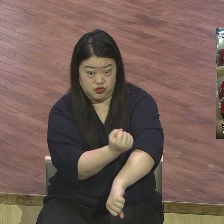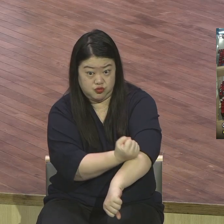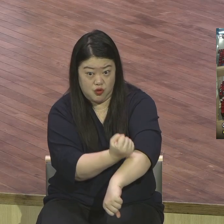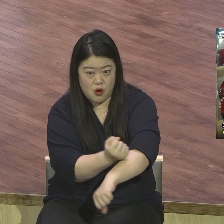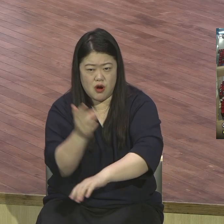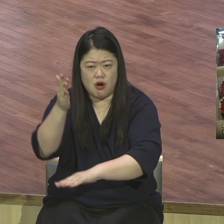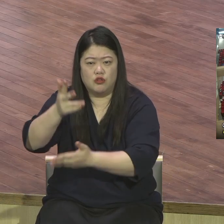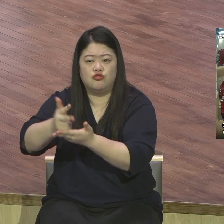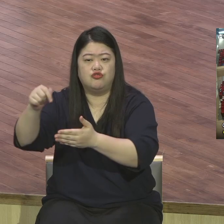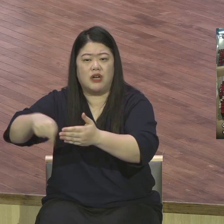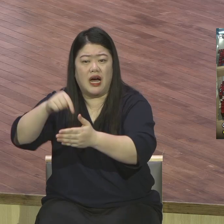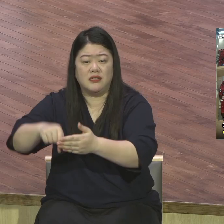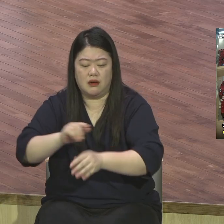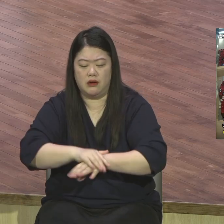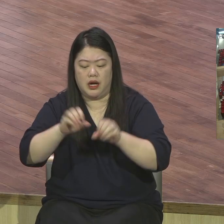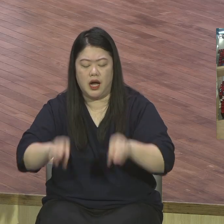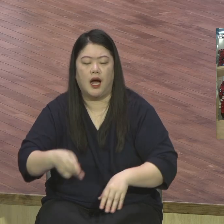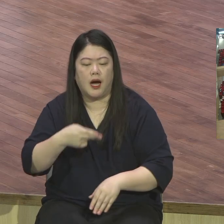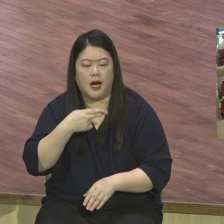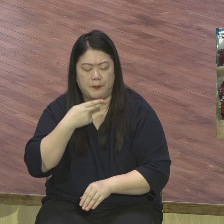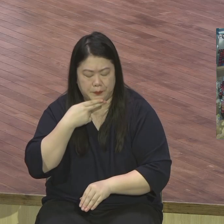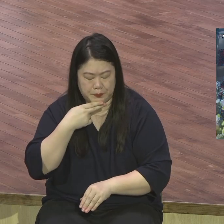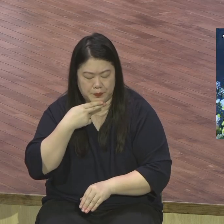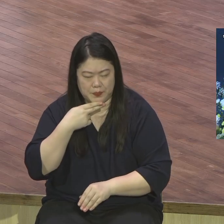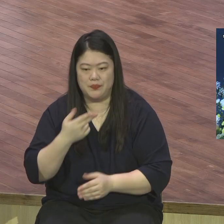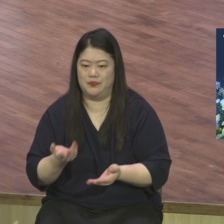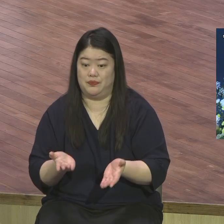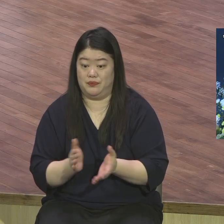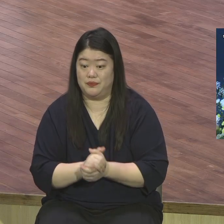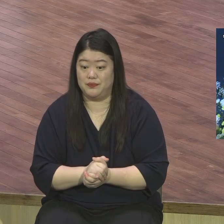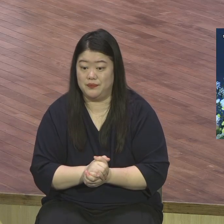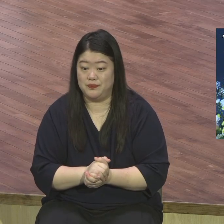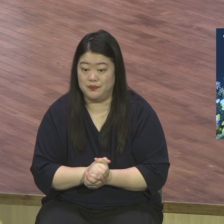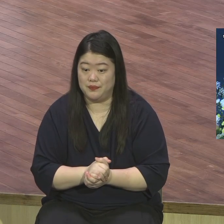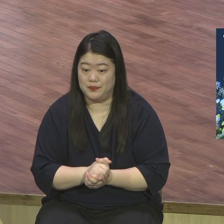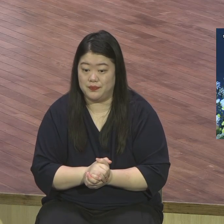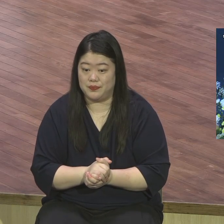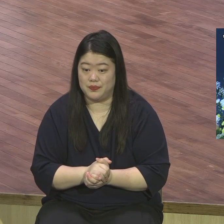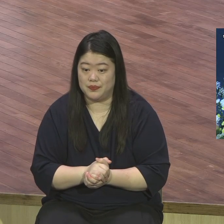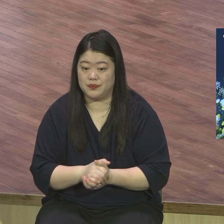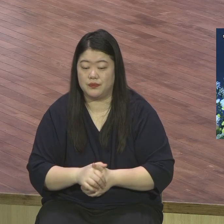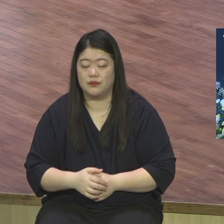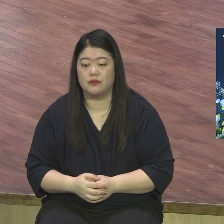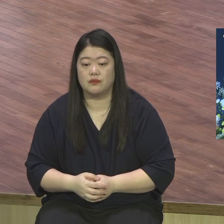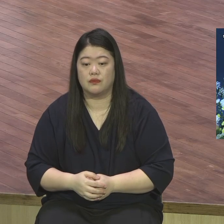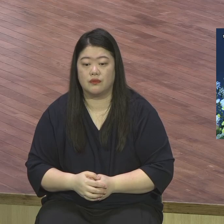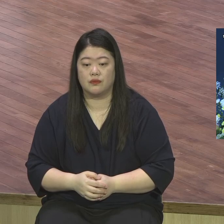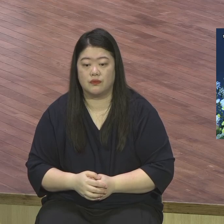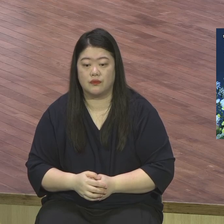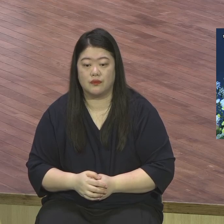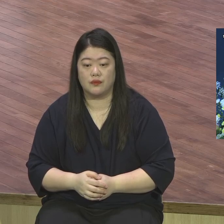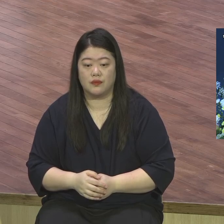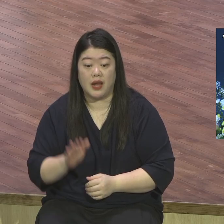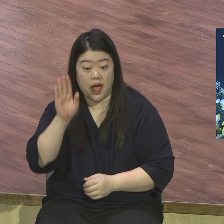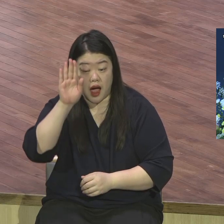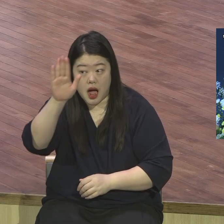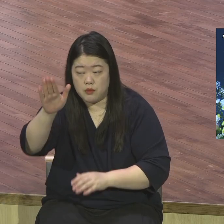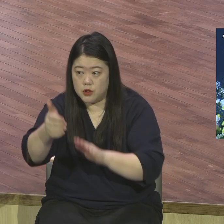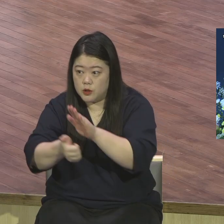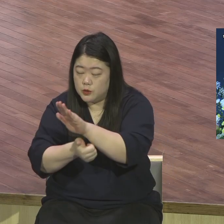아닙니다 영계 모든 성도들은요 이런 참 소망과 예수 그리스도의 왕적